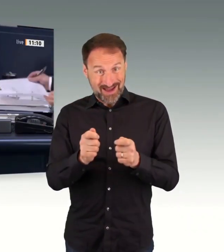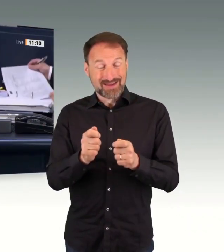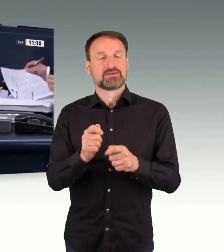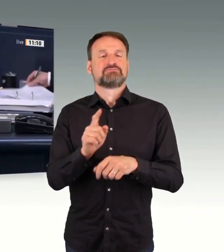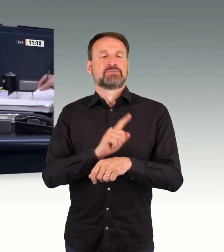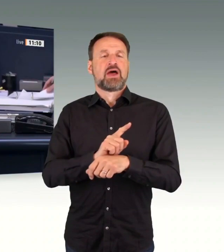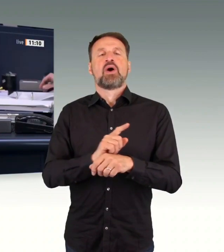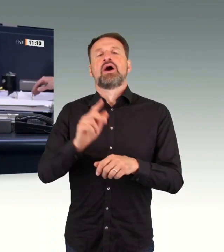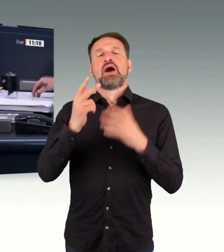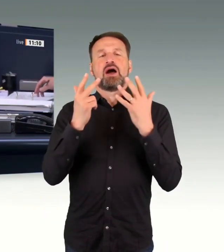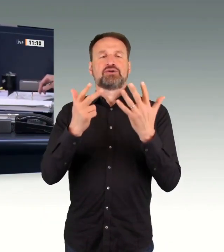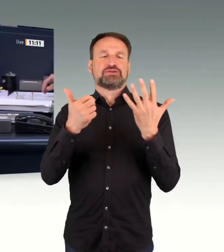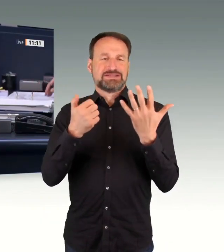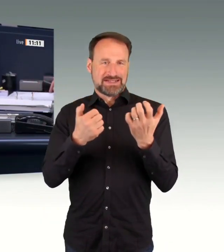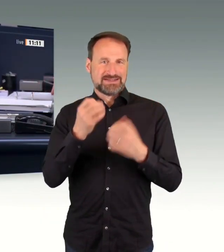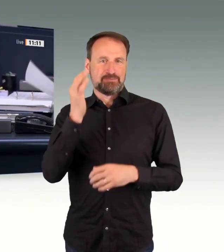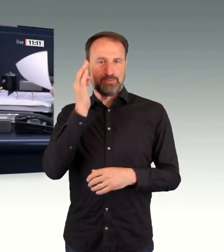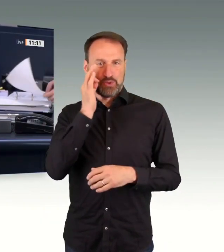Ich bitte, zu nehmen.